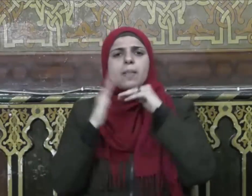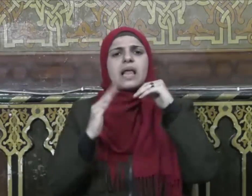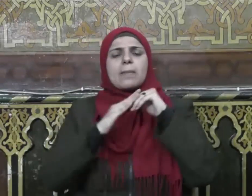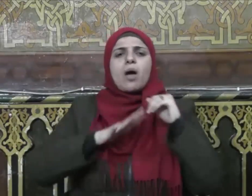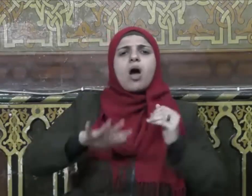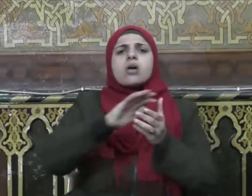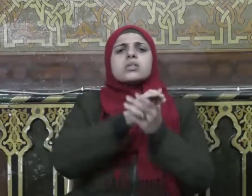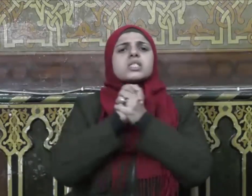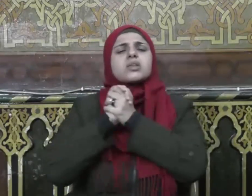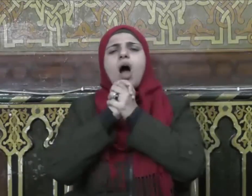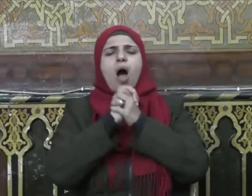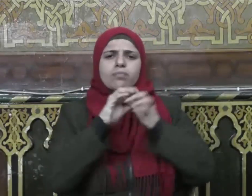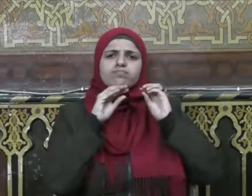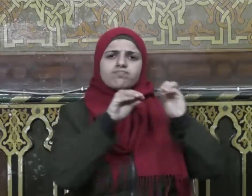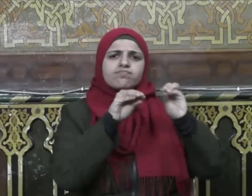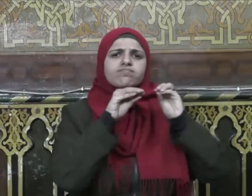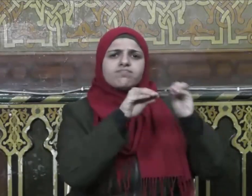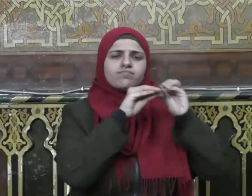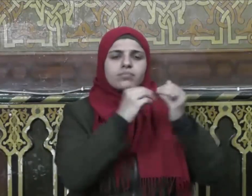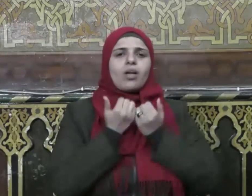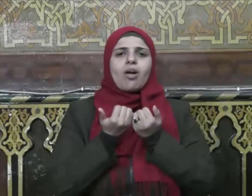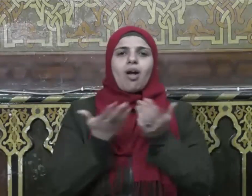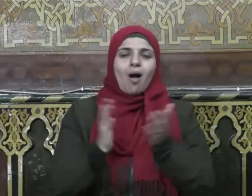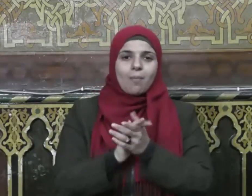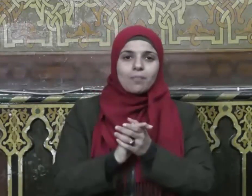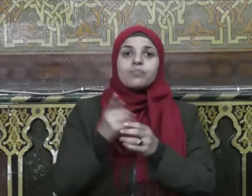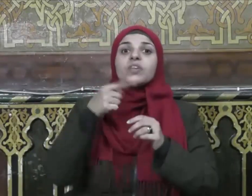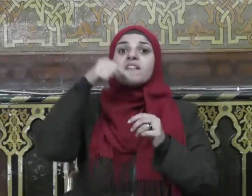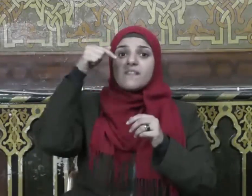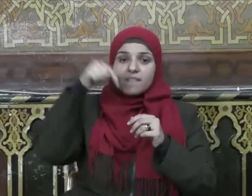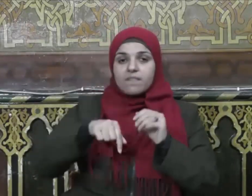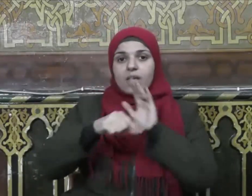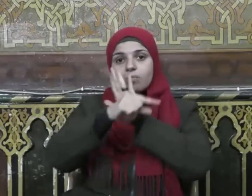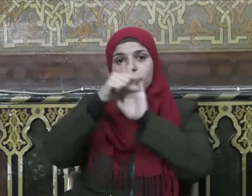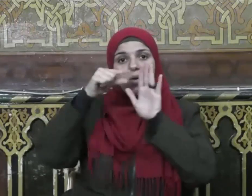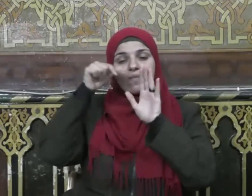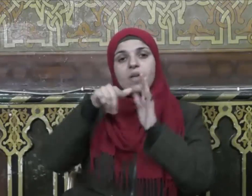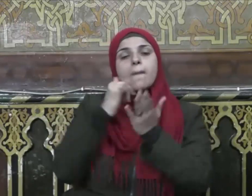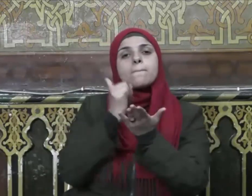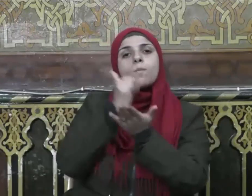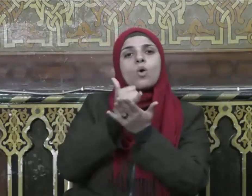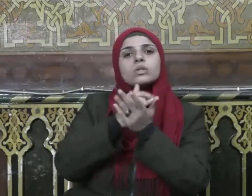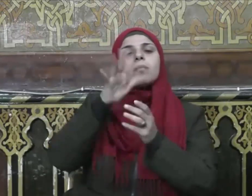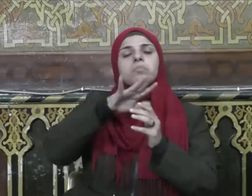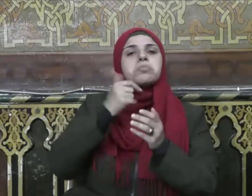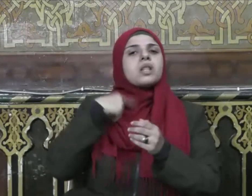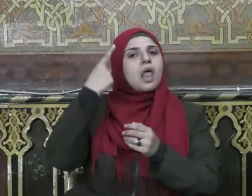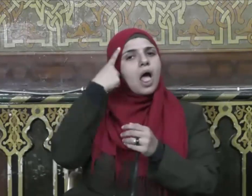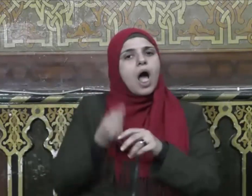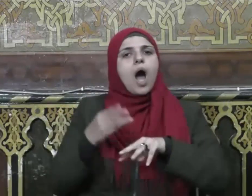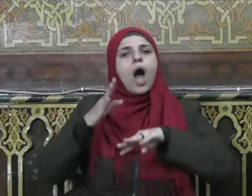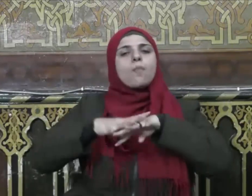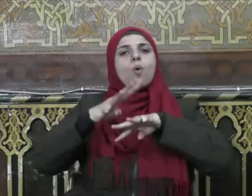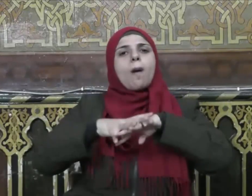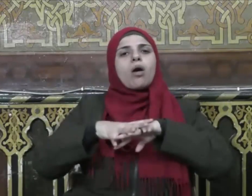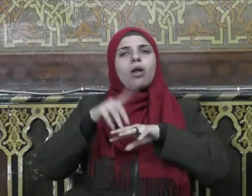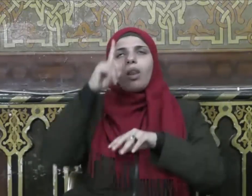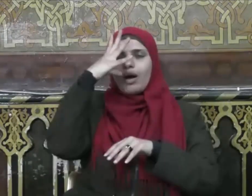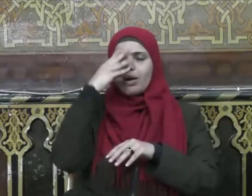صحابته الكرام وفي مقدمتهم سيدنا أبو بكر الصديق رضي الله عنه